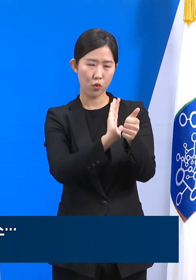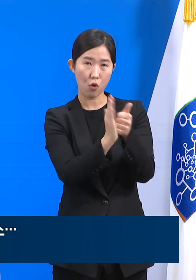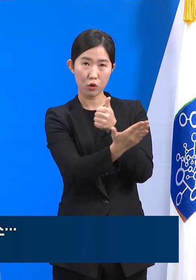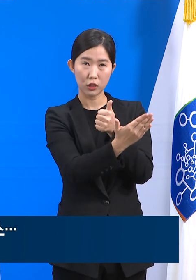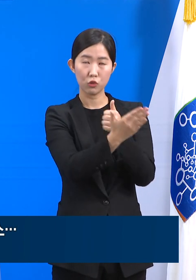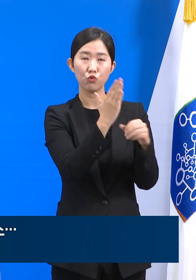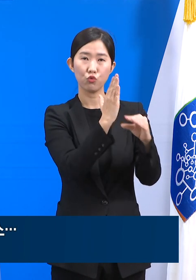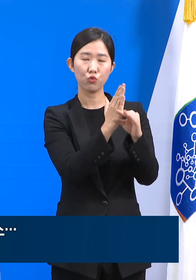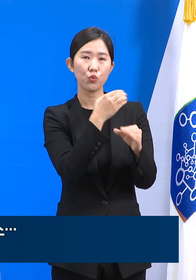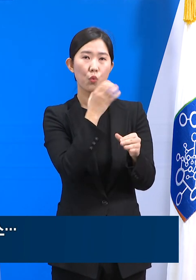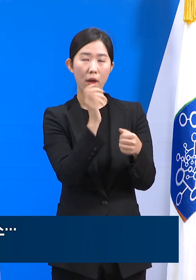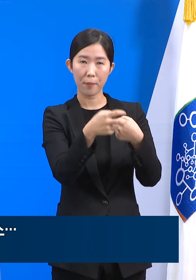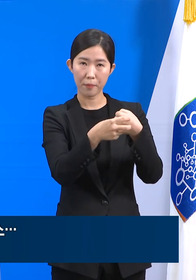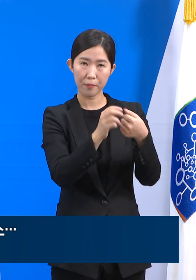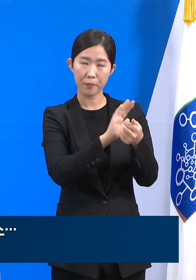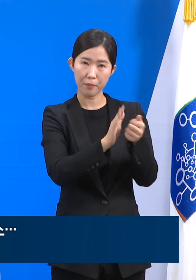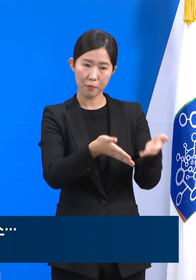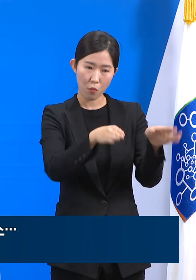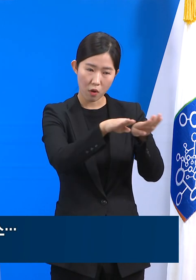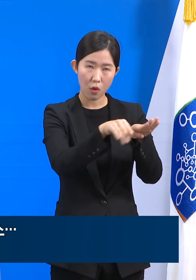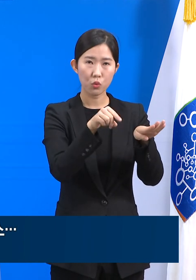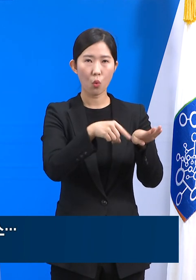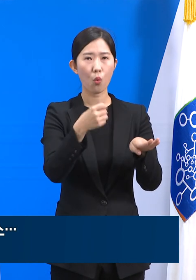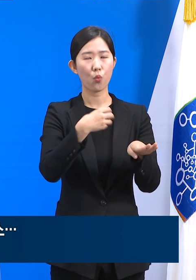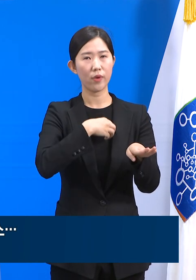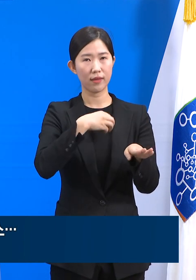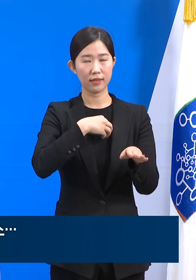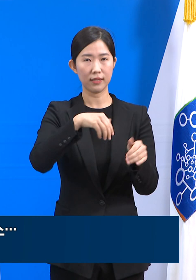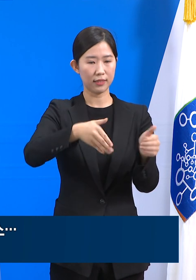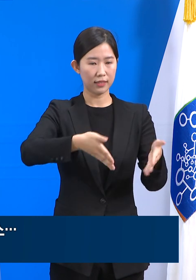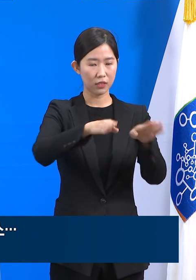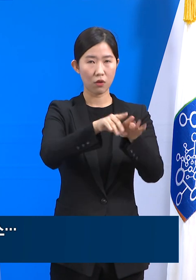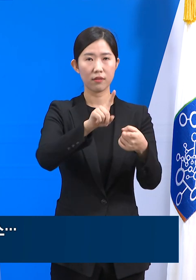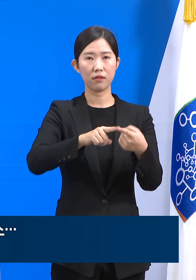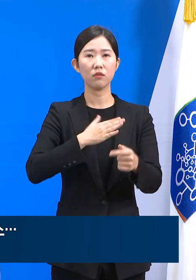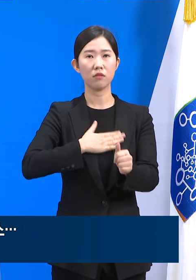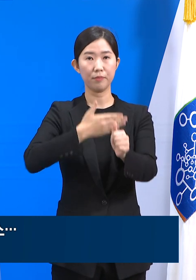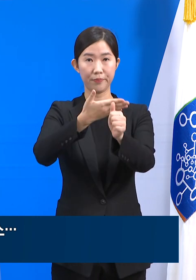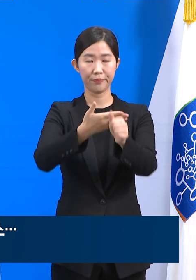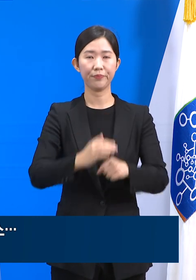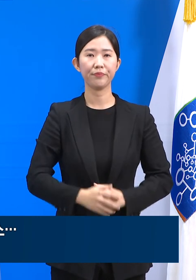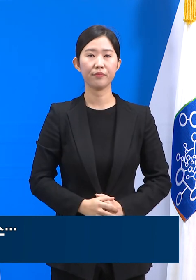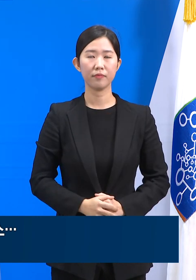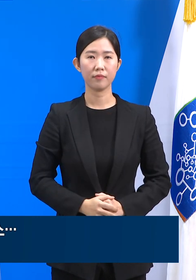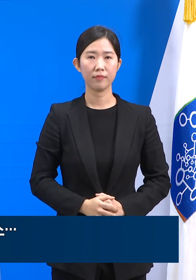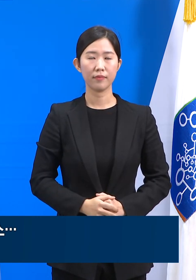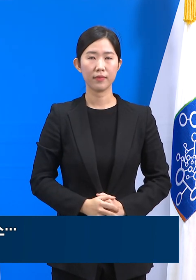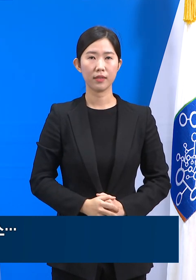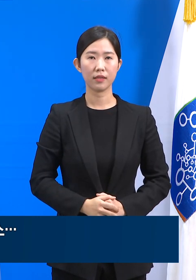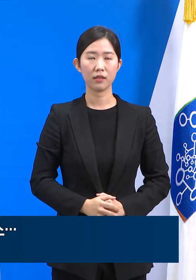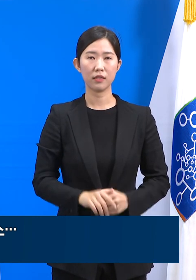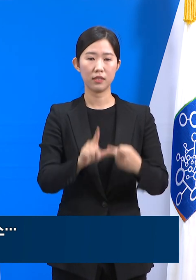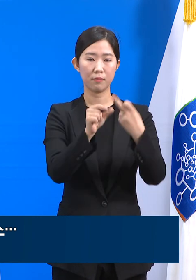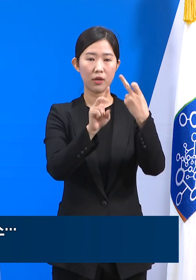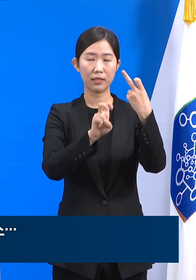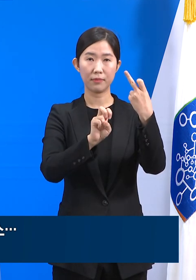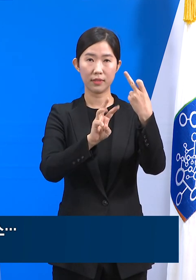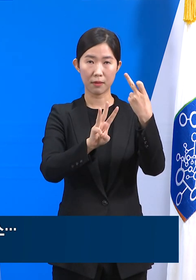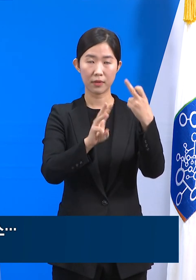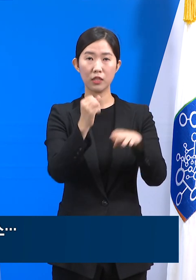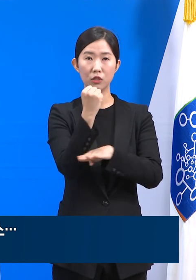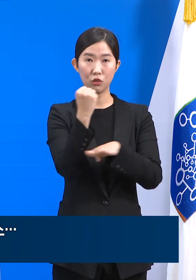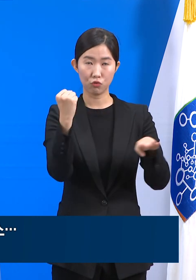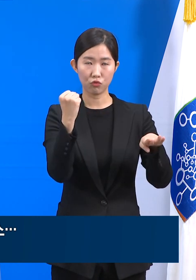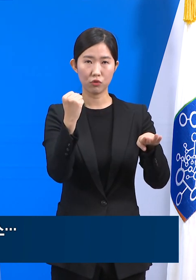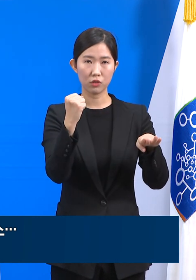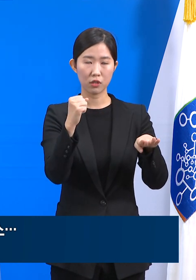위기시설에 대해서 간략히 말씀드립니다. 23일 22시 기준으로 도내의 코호트 격리 시설은